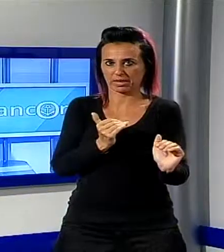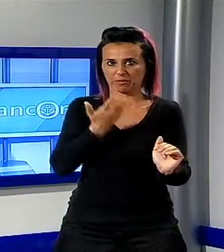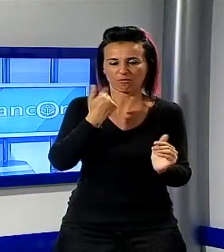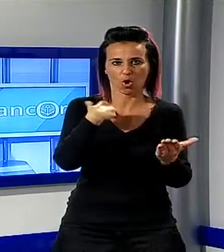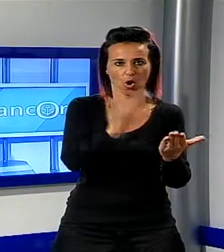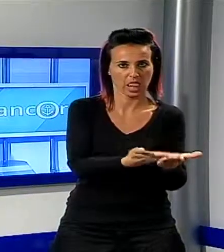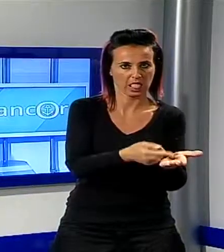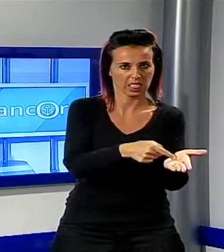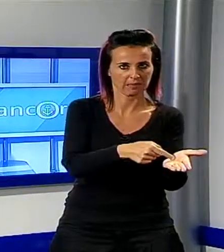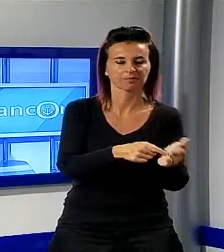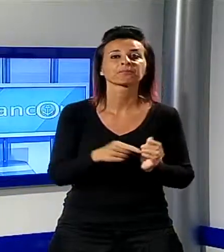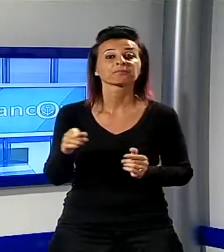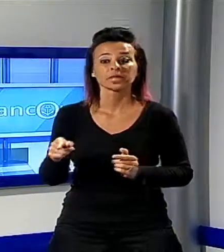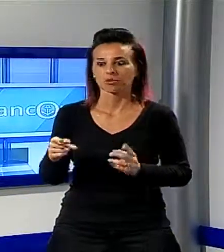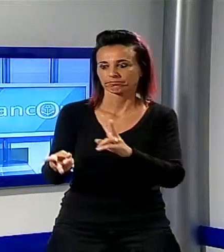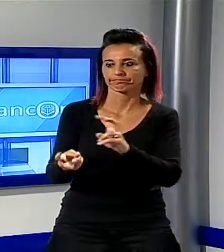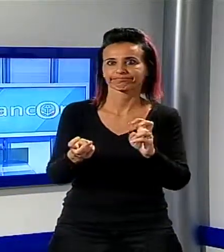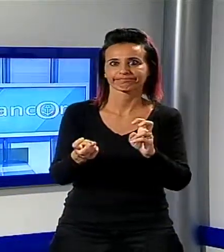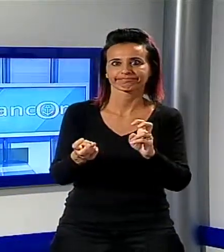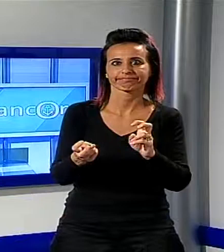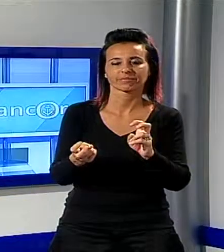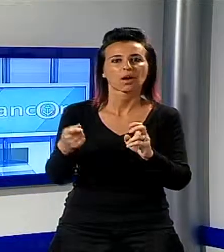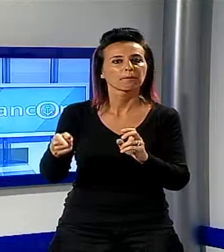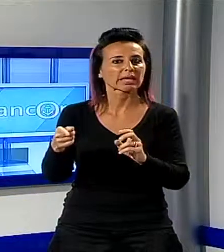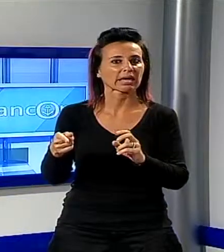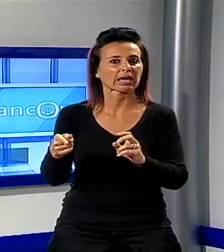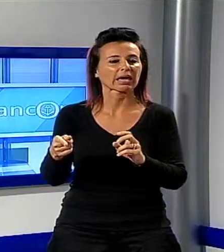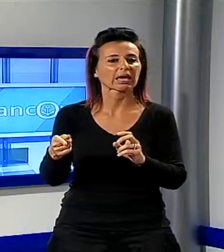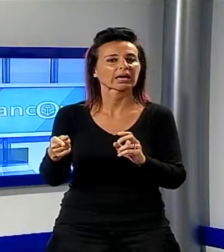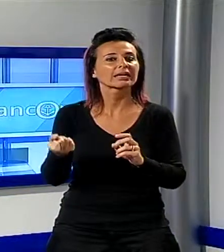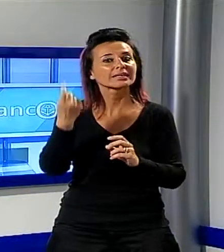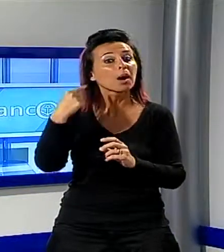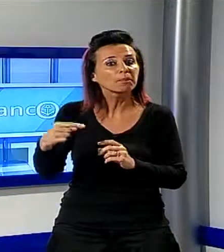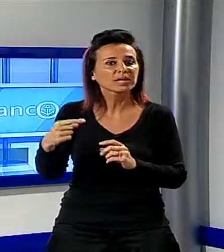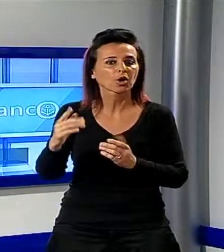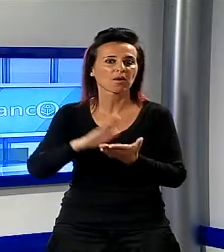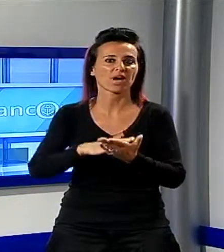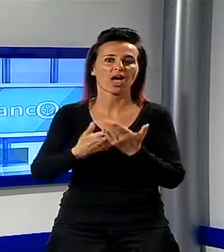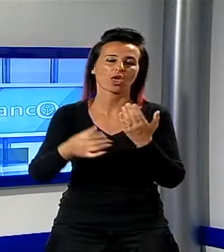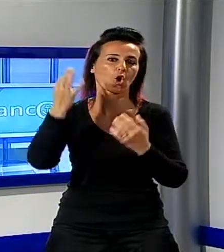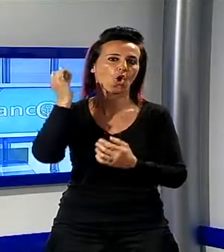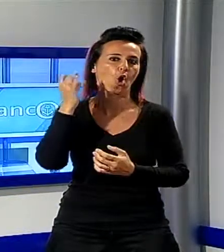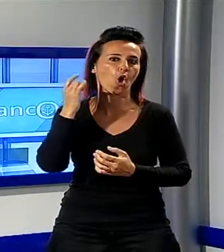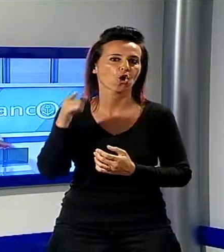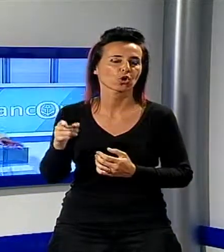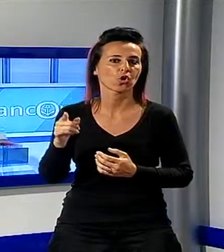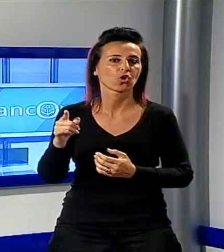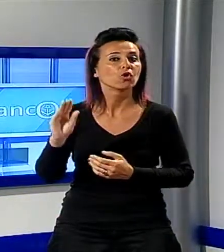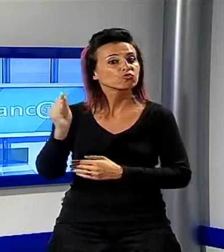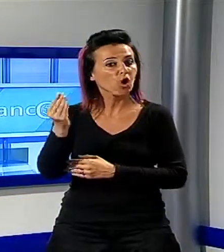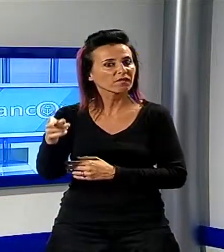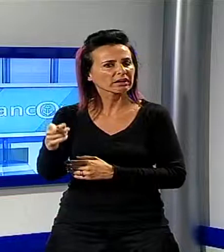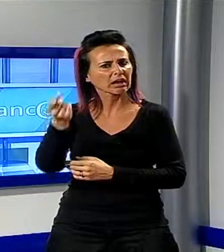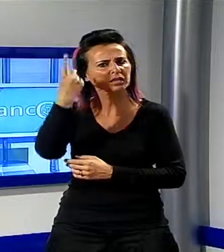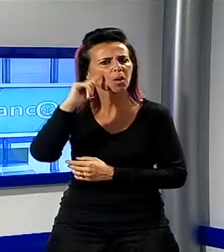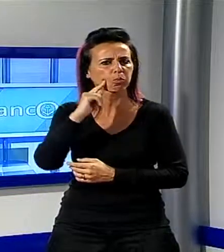decisivo che si attende da moltissimi anni decisivo per il futuro di Lucca. E dunque è bene ascoltare questi ragazzi anche per una